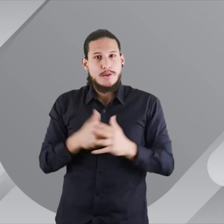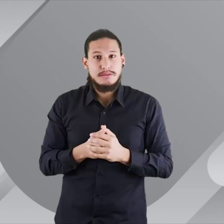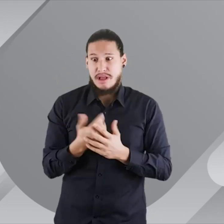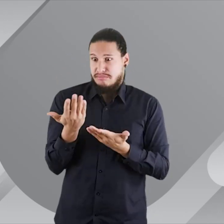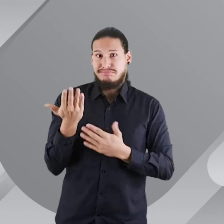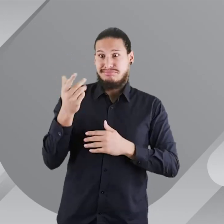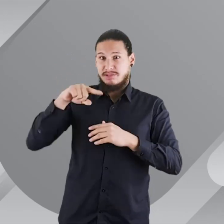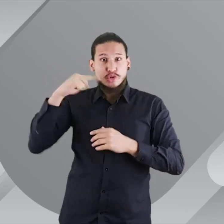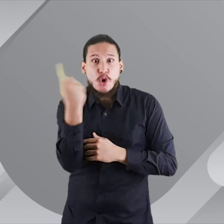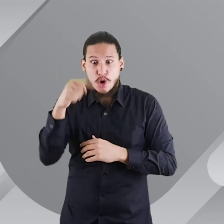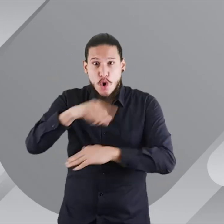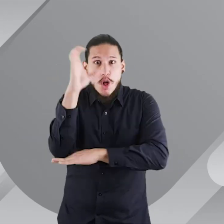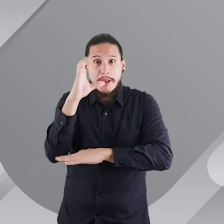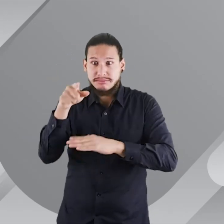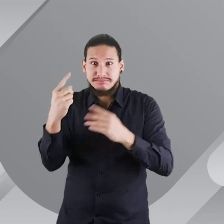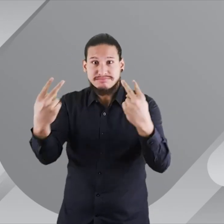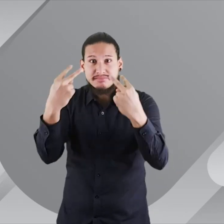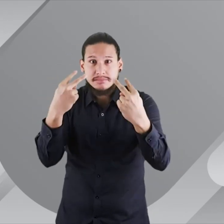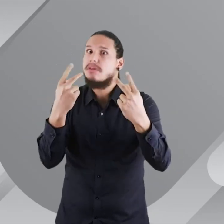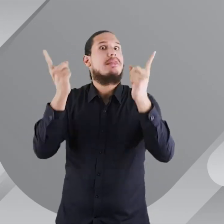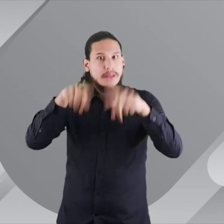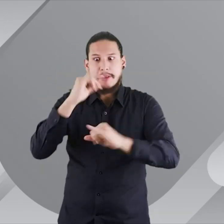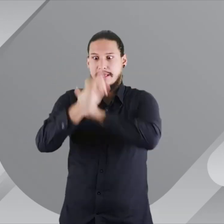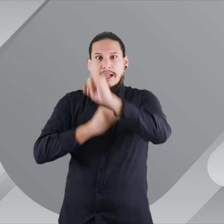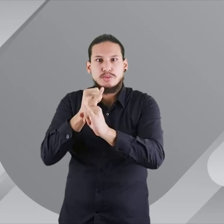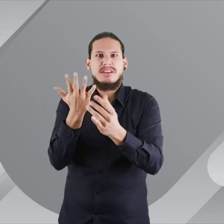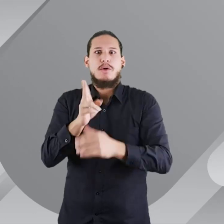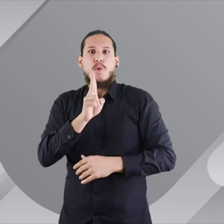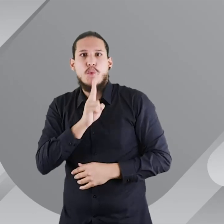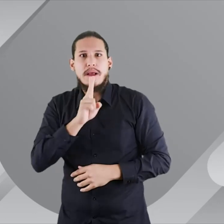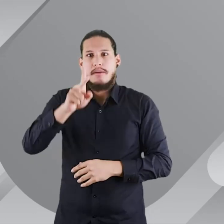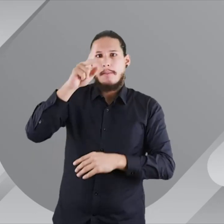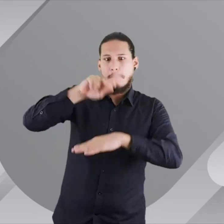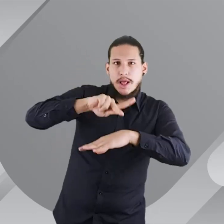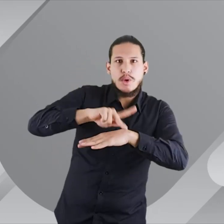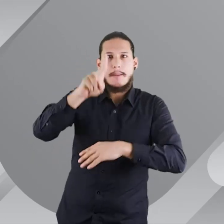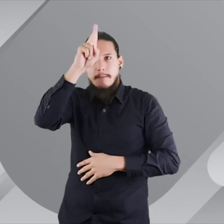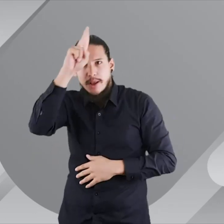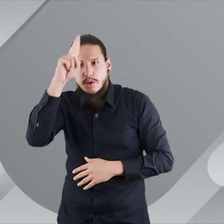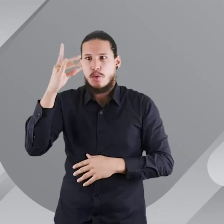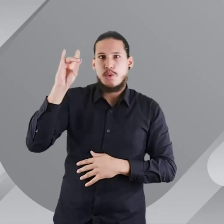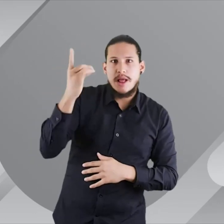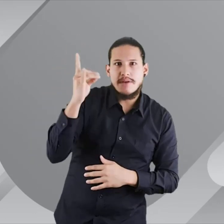no solamente estuvieron conectados desde Colombia, sino también desde otros países como Honduras,